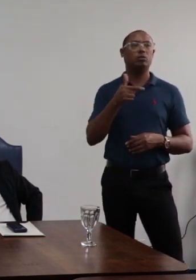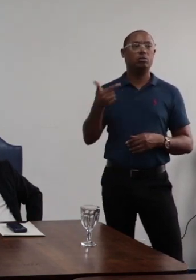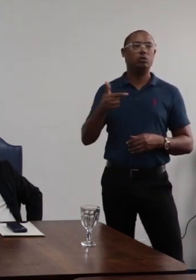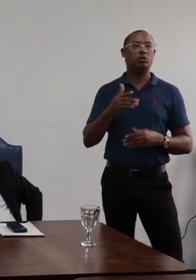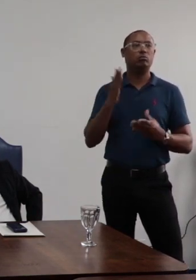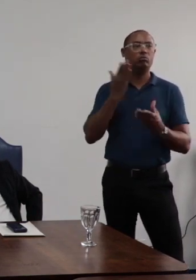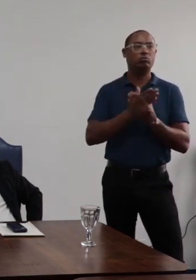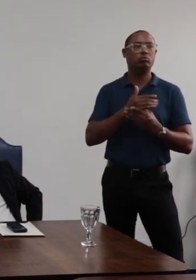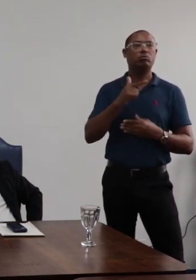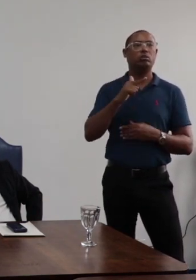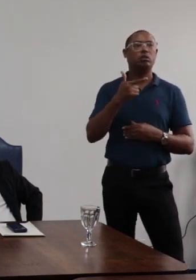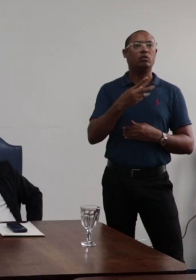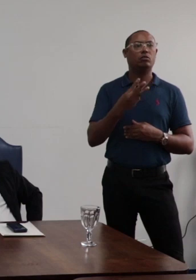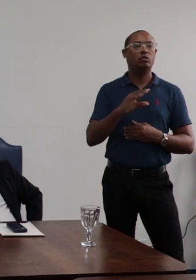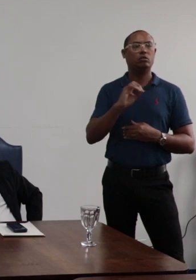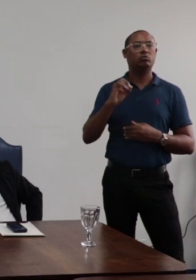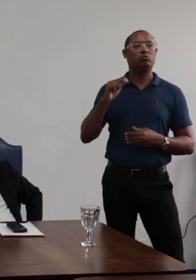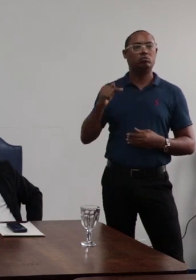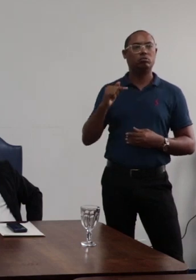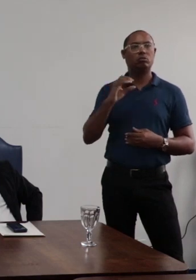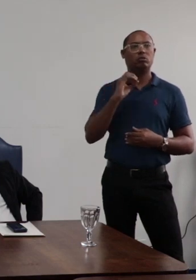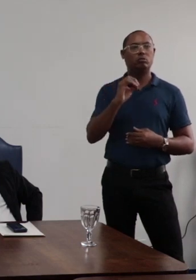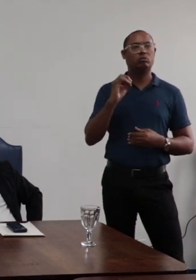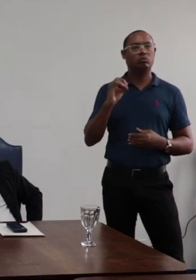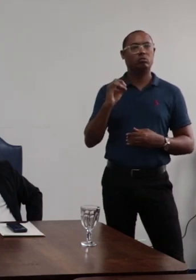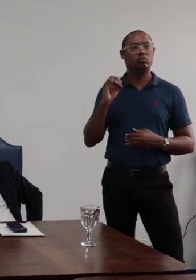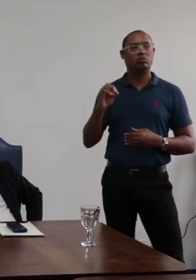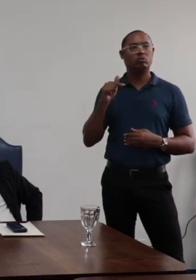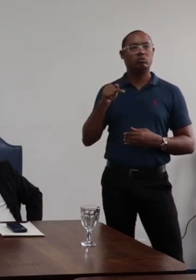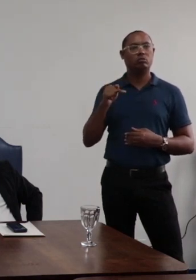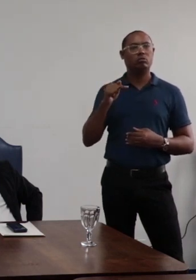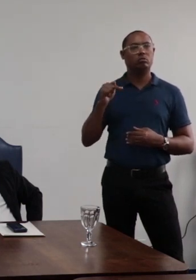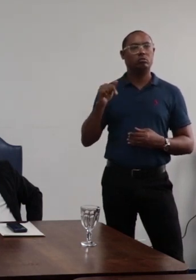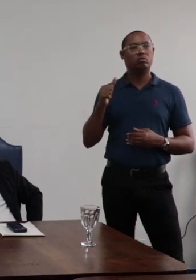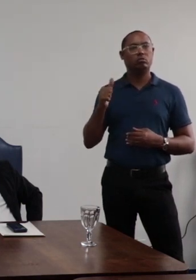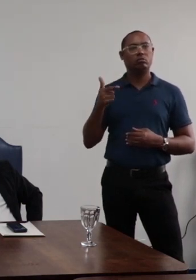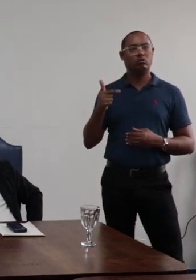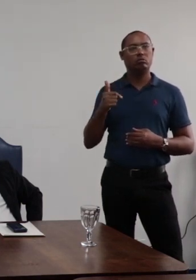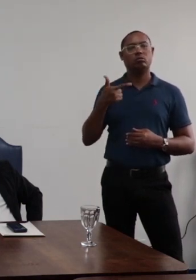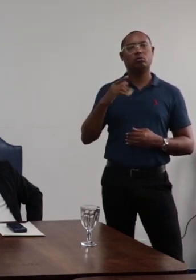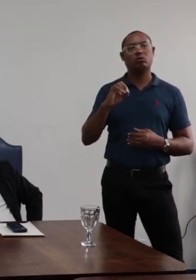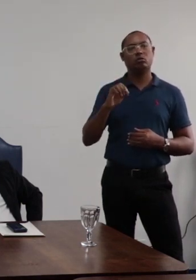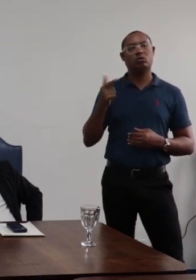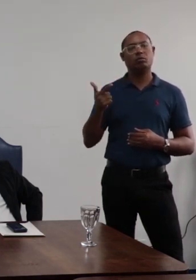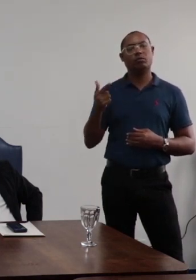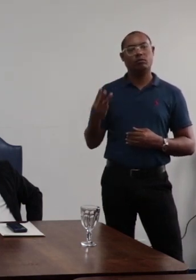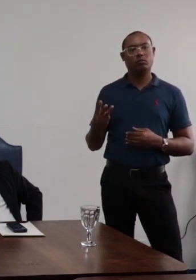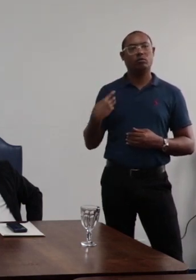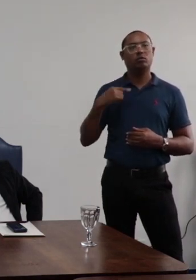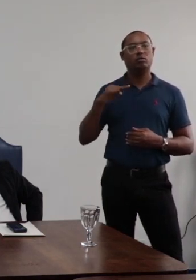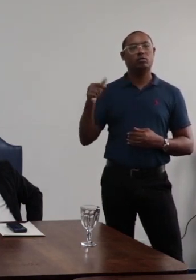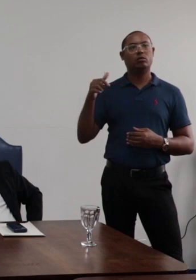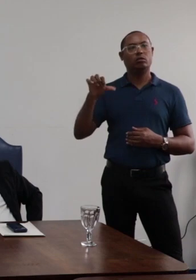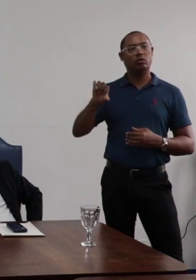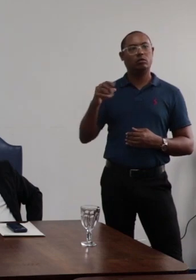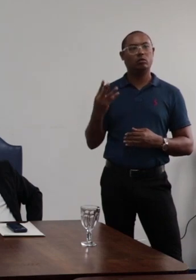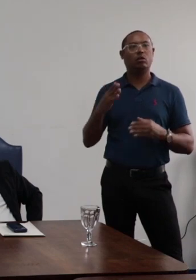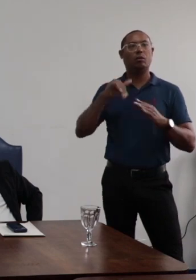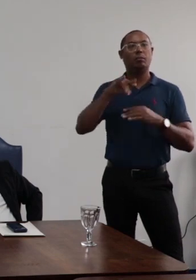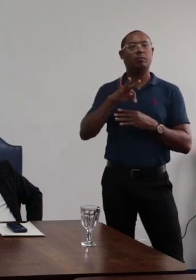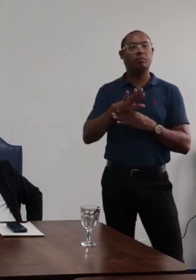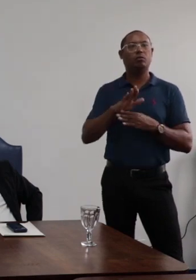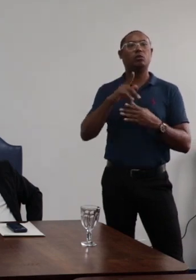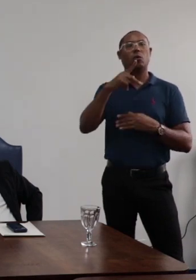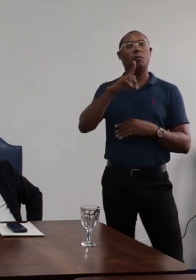administrativo 23007 7712 2023 94 minuta de propósito de